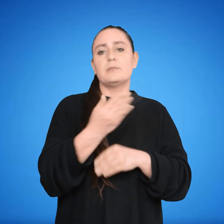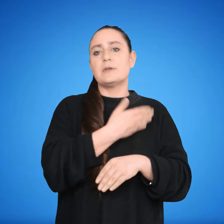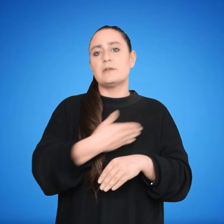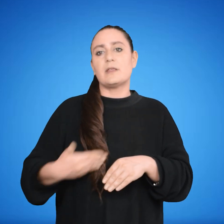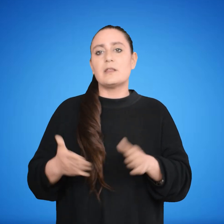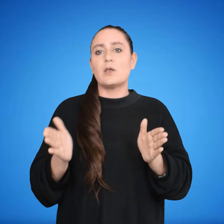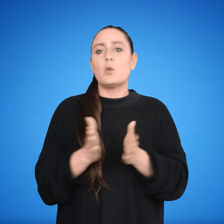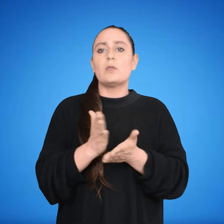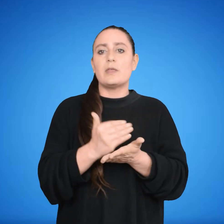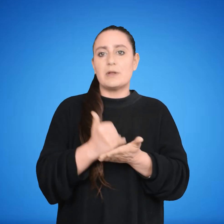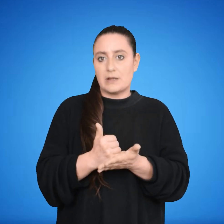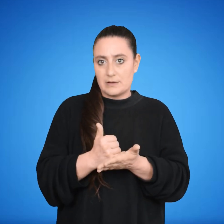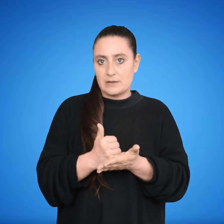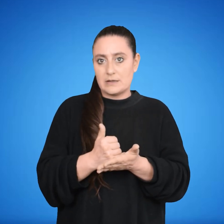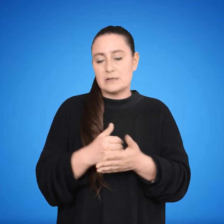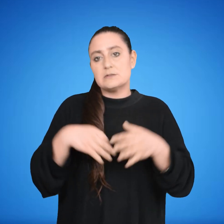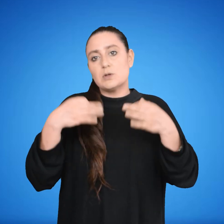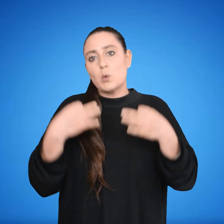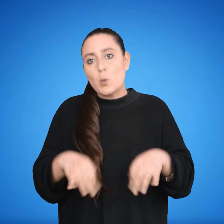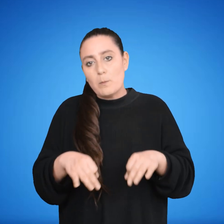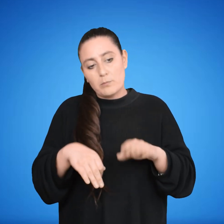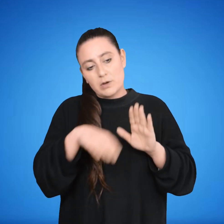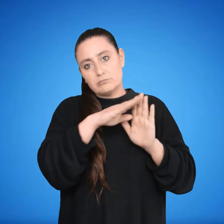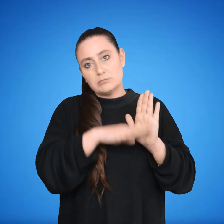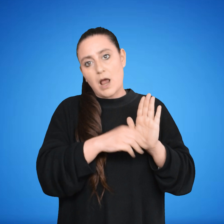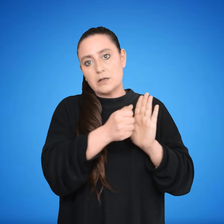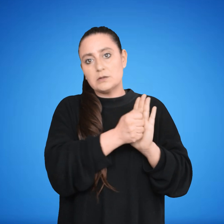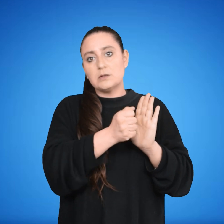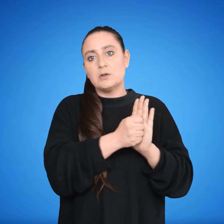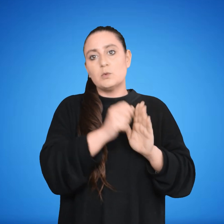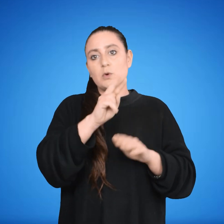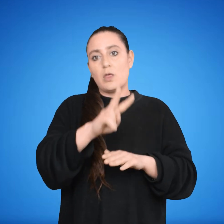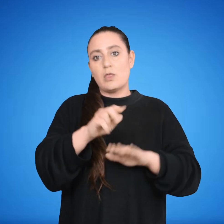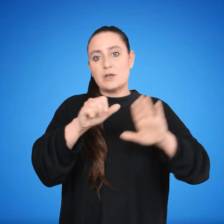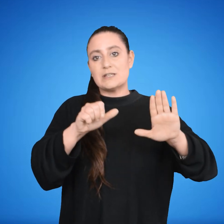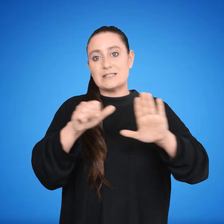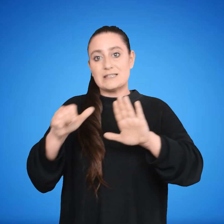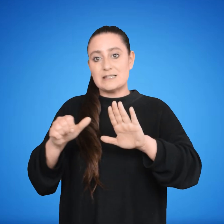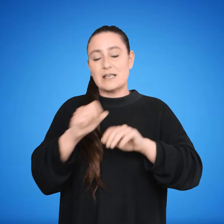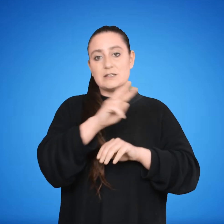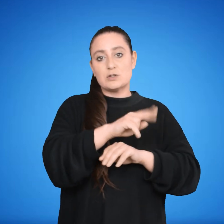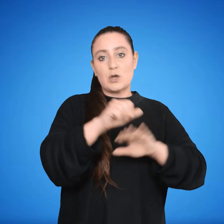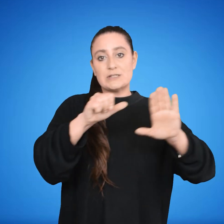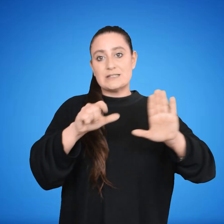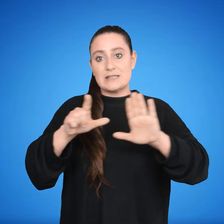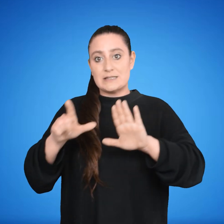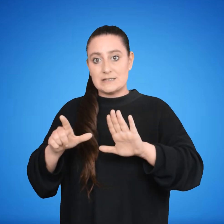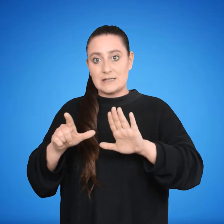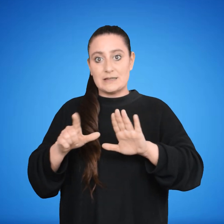Departamental, siempre y cuando cumpliese con lo dispuesto por los artículos 266 y 267 y en su